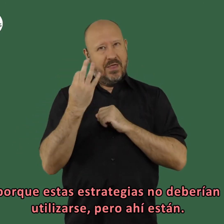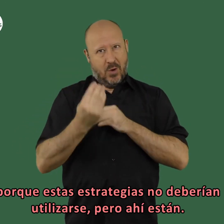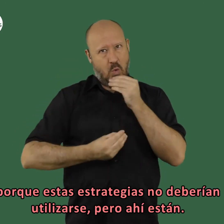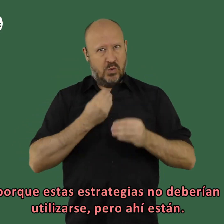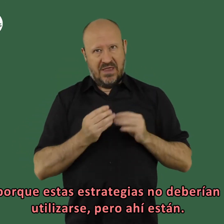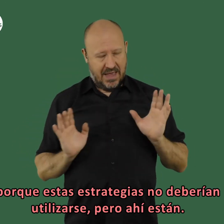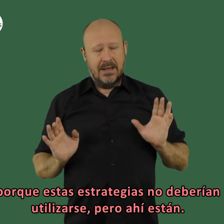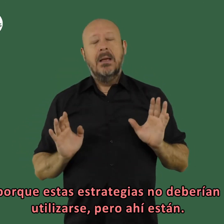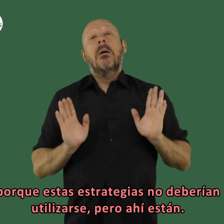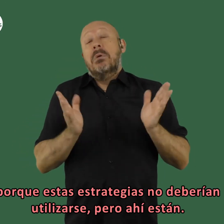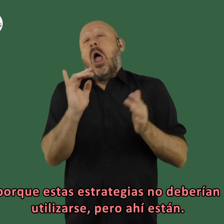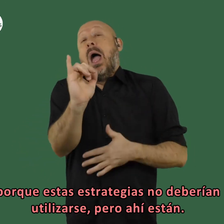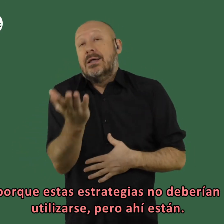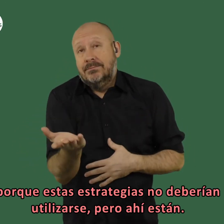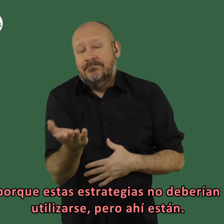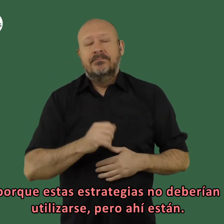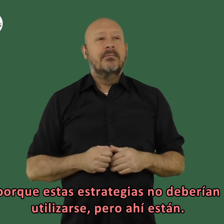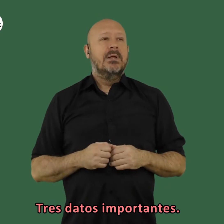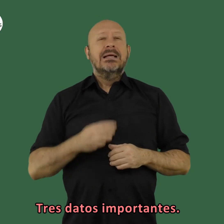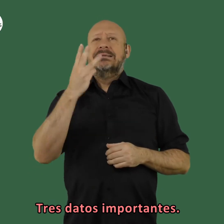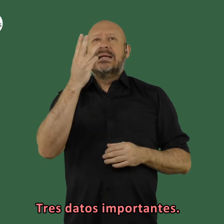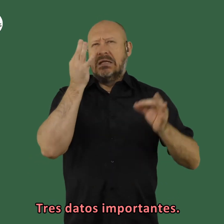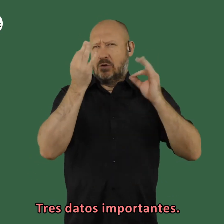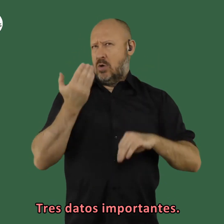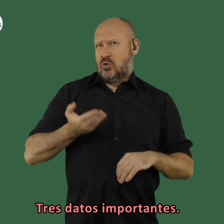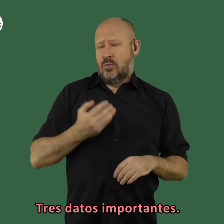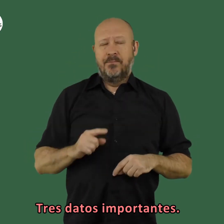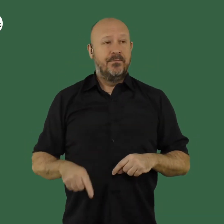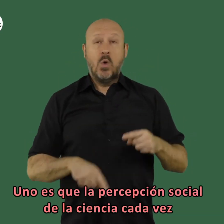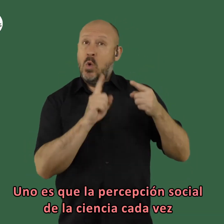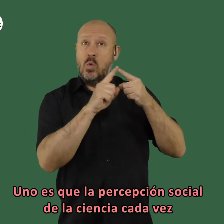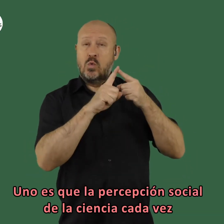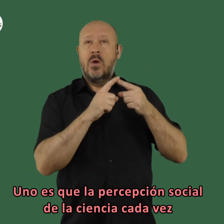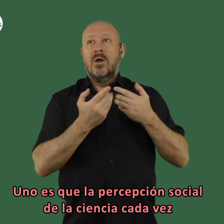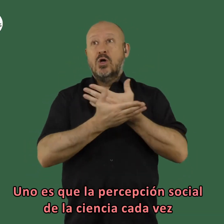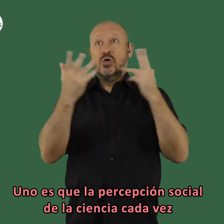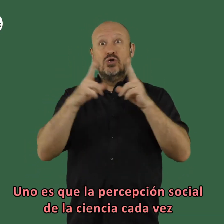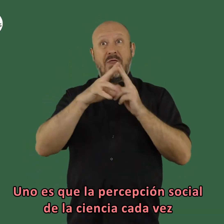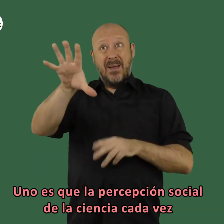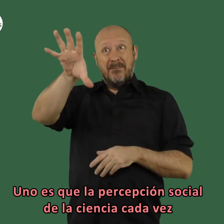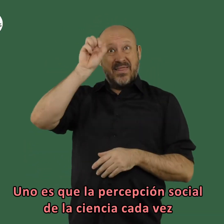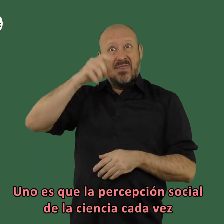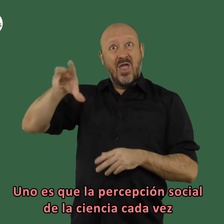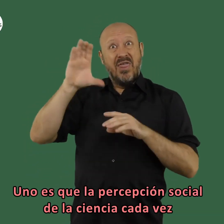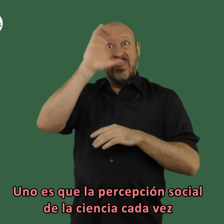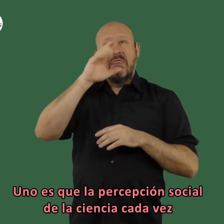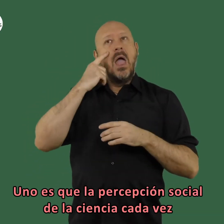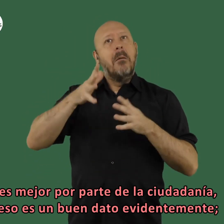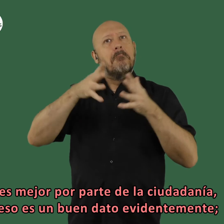estas estrategias no deberían utilizarse pero ahí están y tres datos importantes uno es que la percepción social de